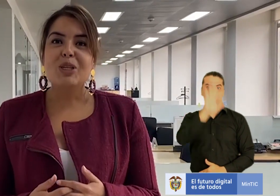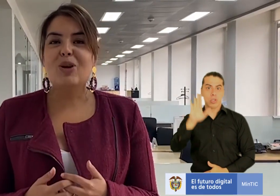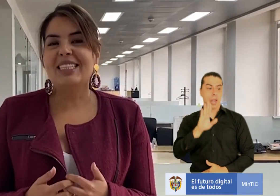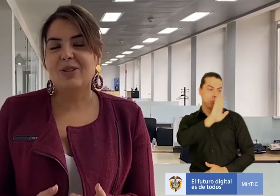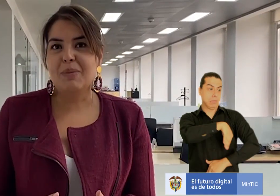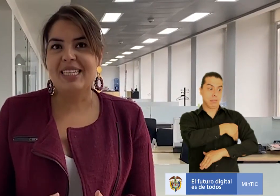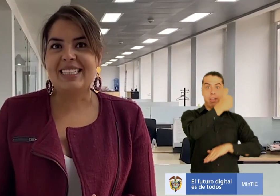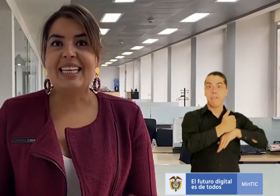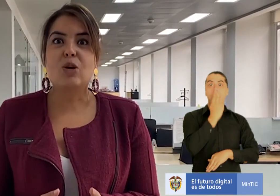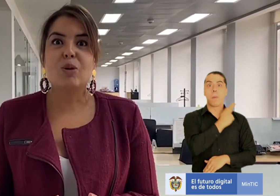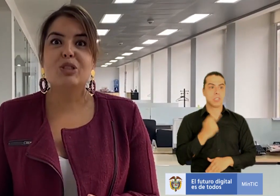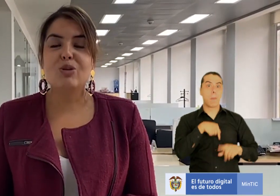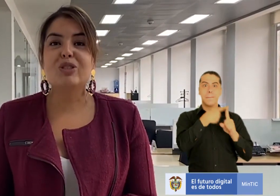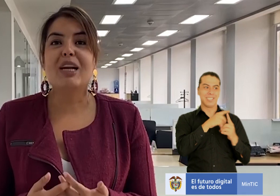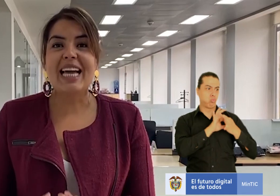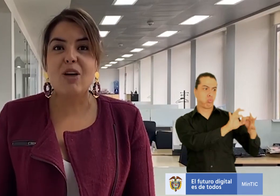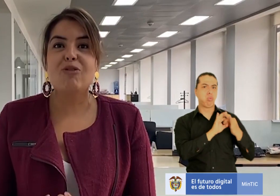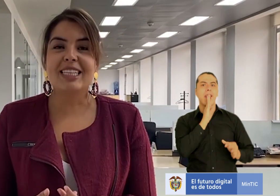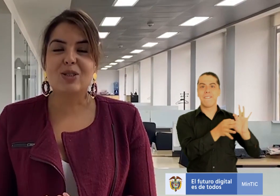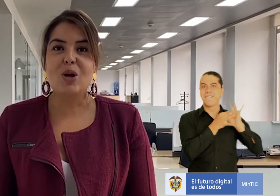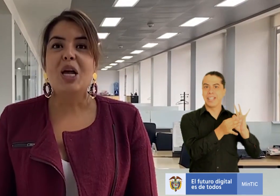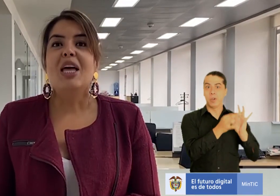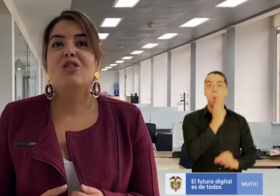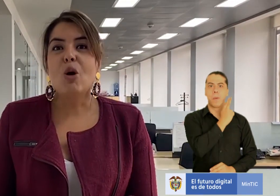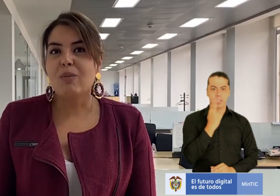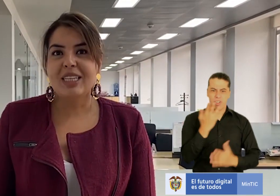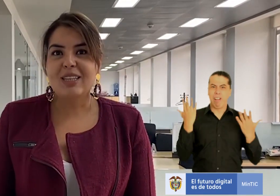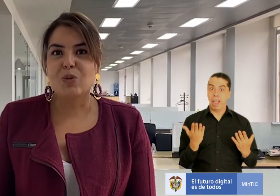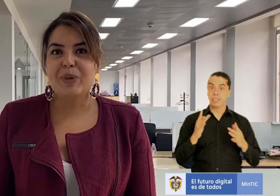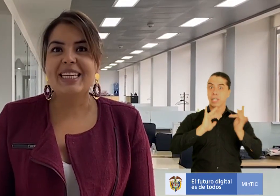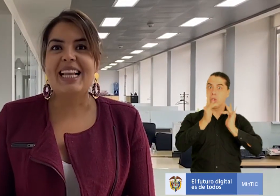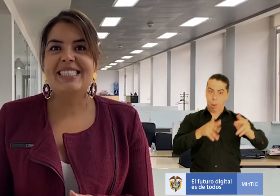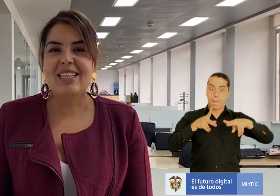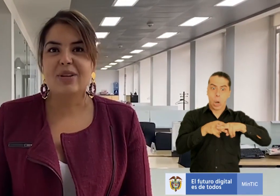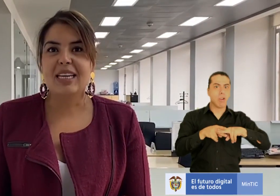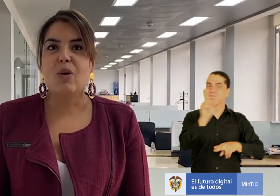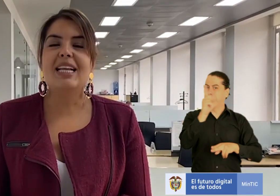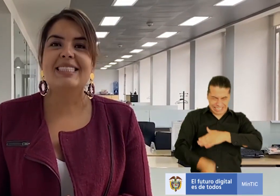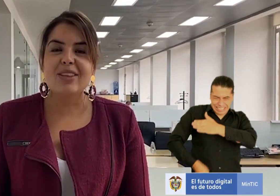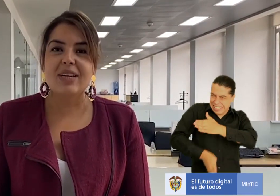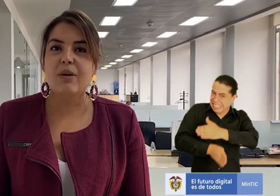¿Qué es el Centro Relevo?